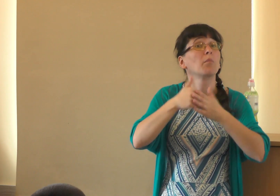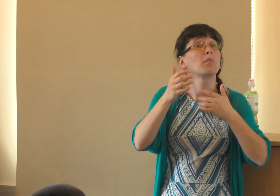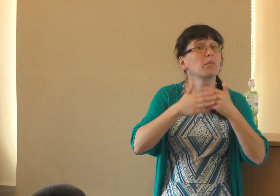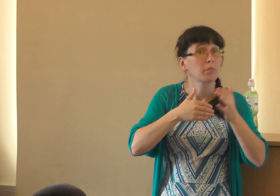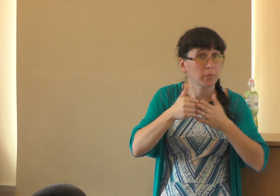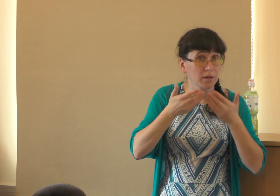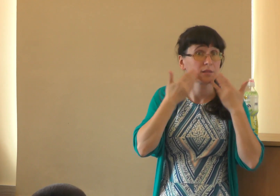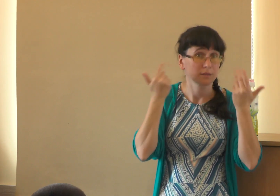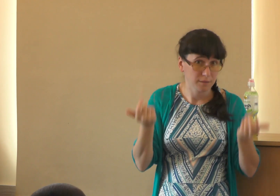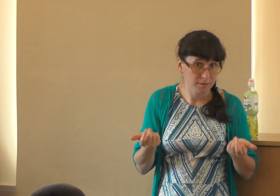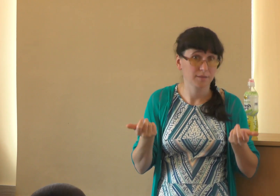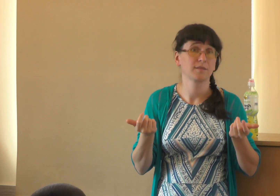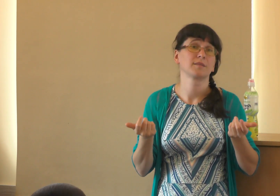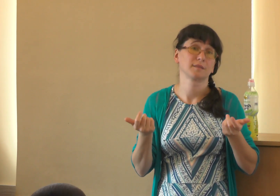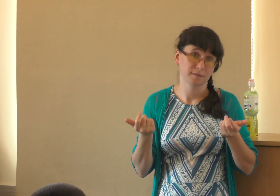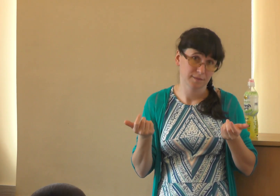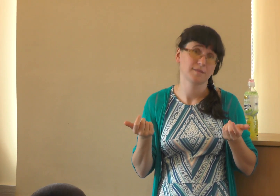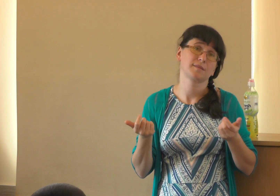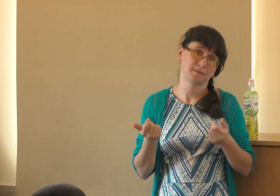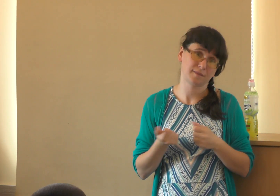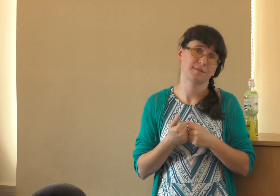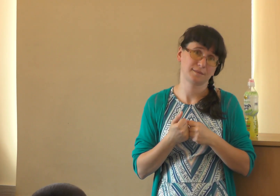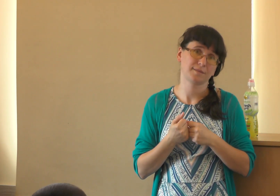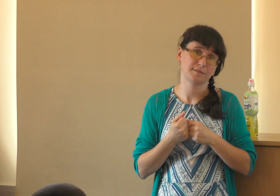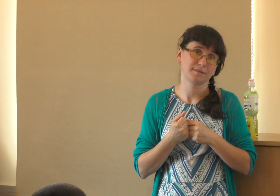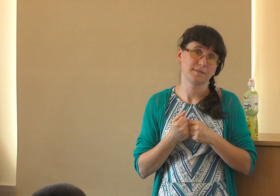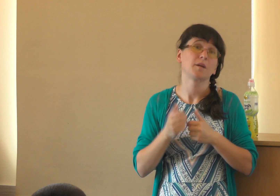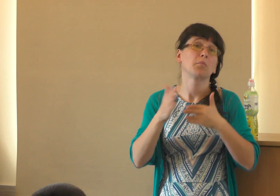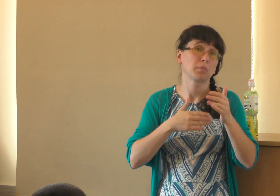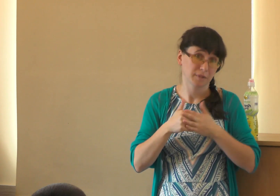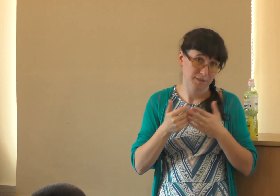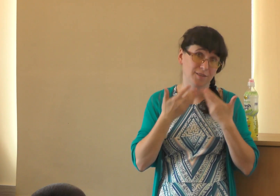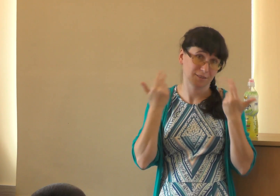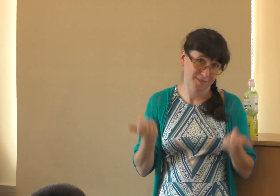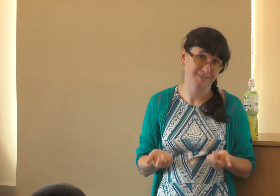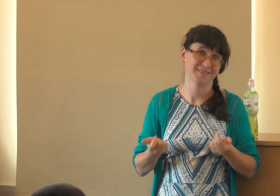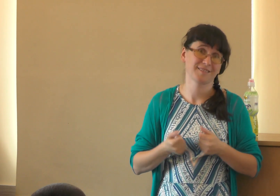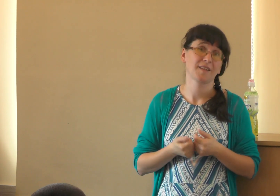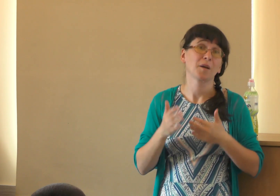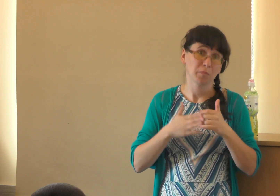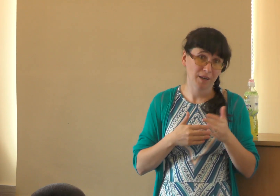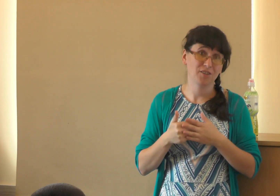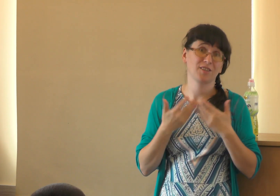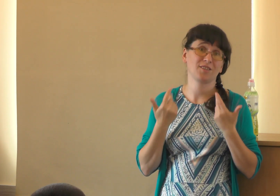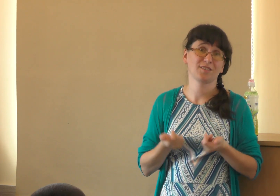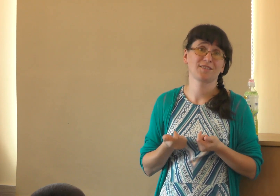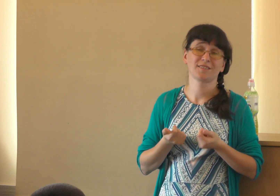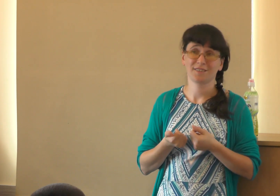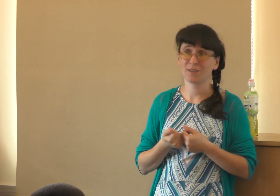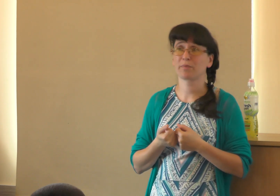церкви, или там у кого-то, вообще у кого-то нету родственников, или там кто не общается, это уже сложно. Практики нет, нет